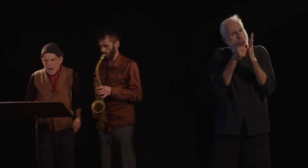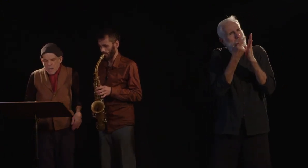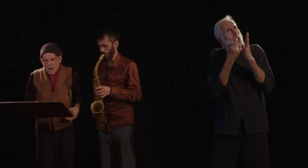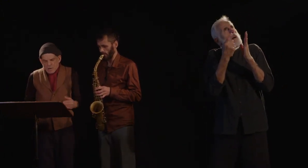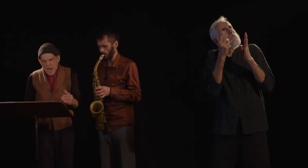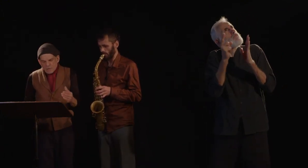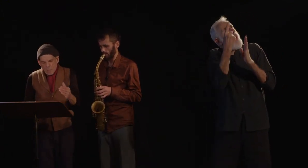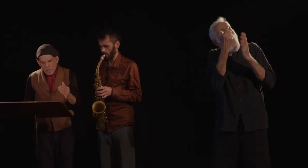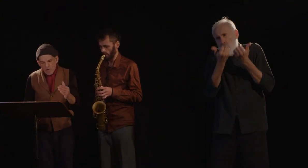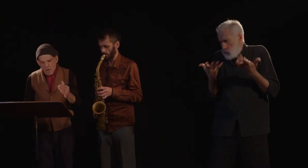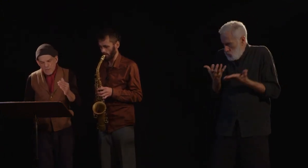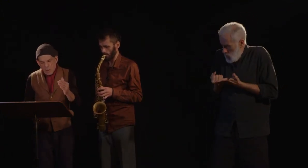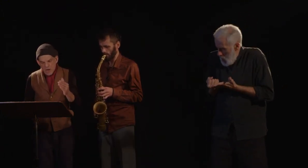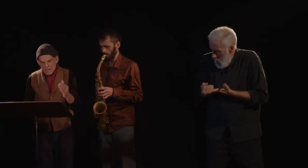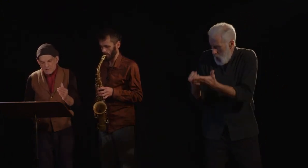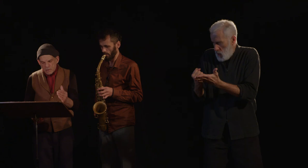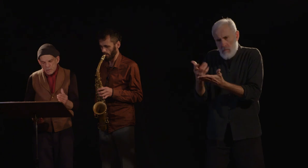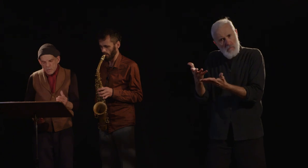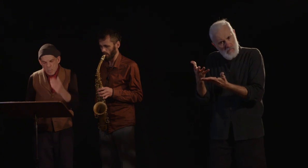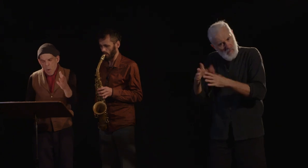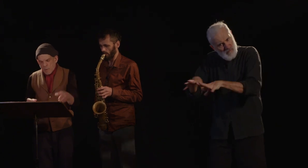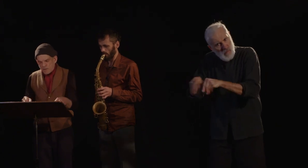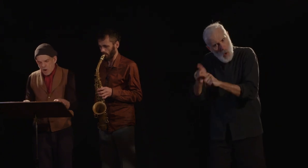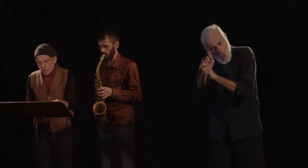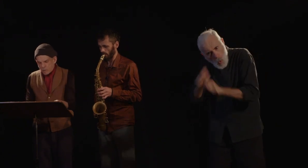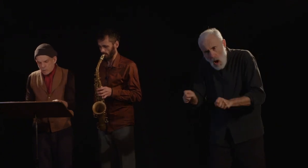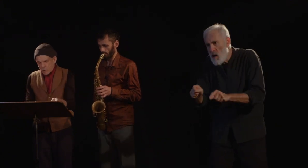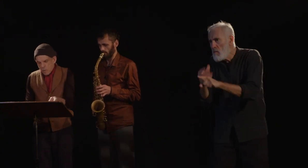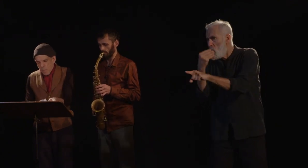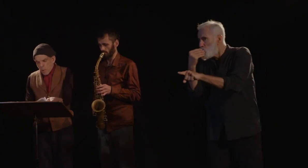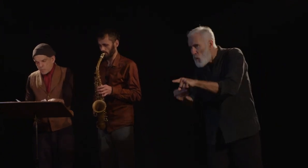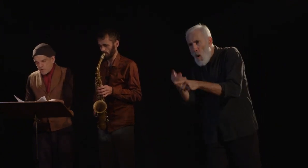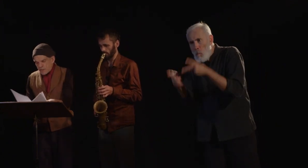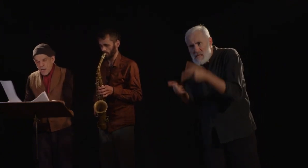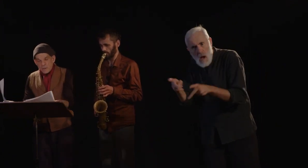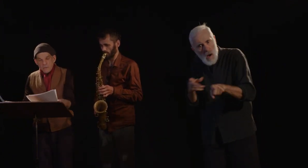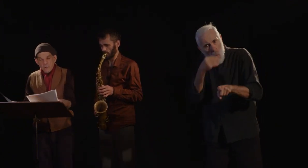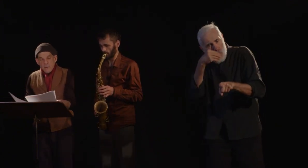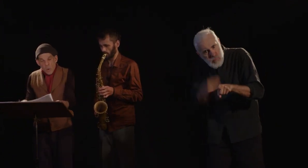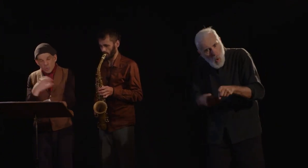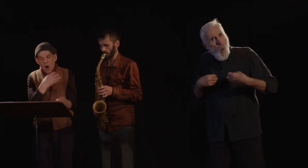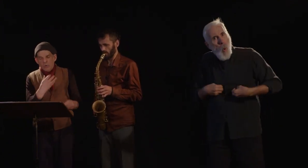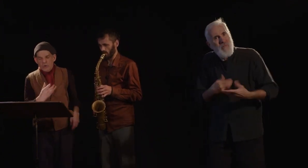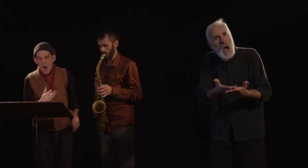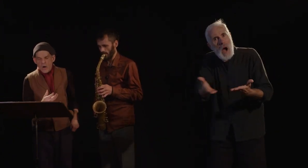en aide aux pauvres familles honnêtes, aux bons paysans, aux bons ouvriers, aux gens de cœur.